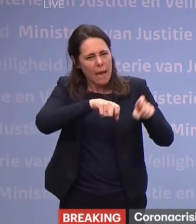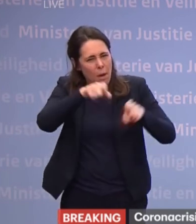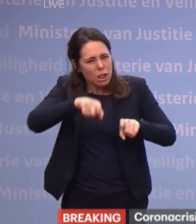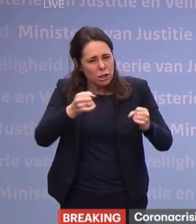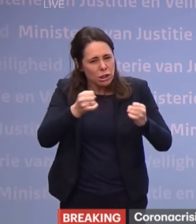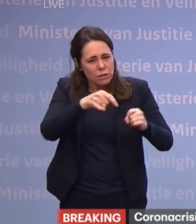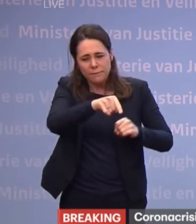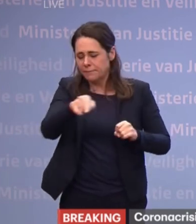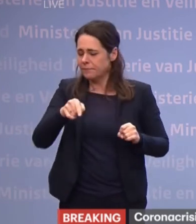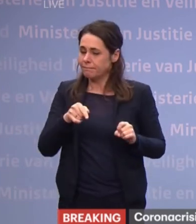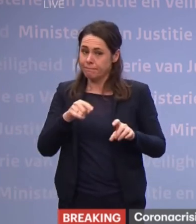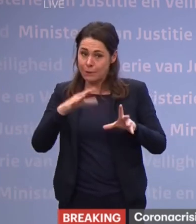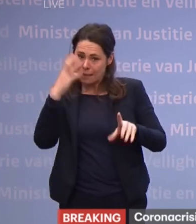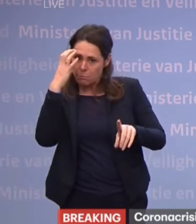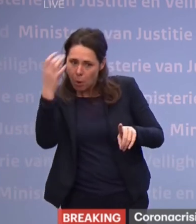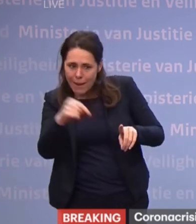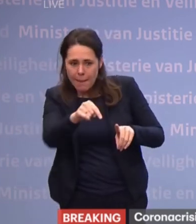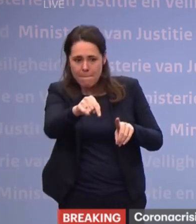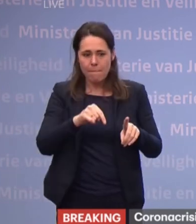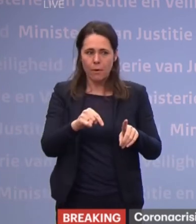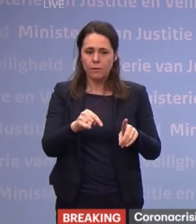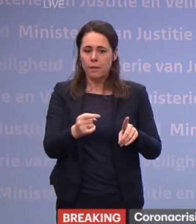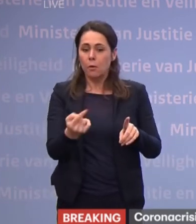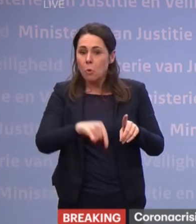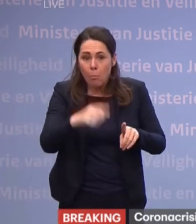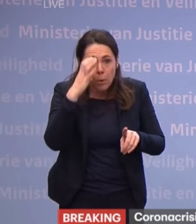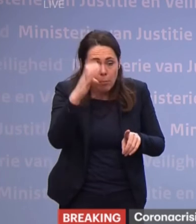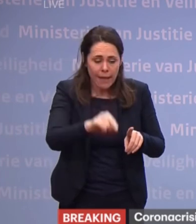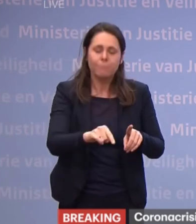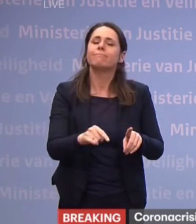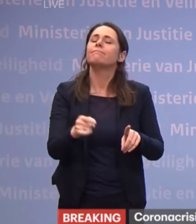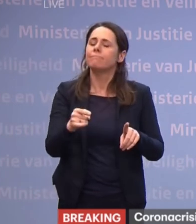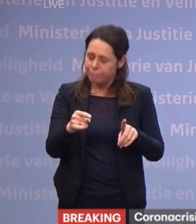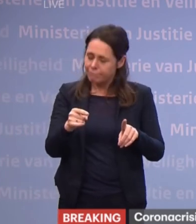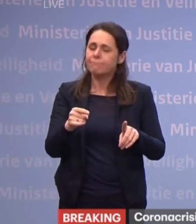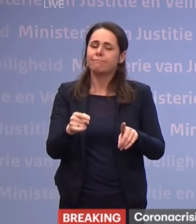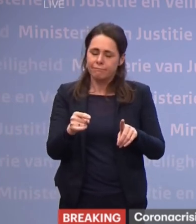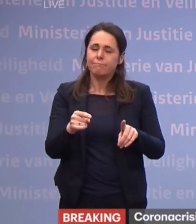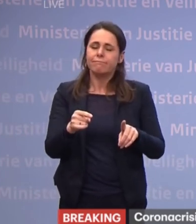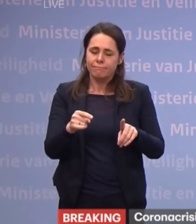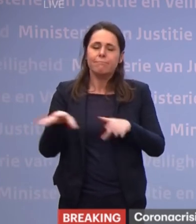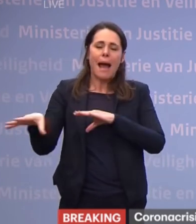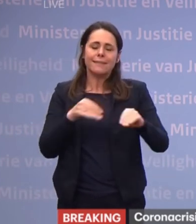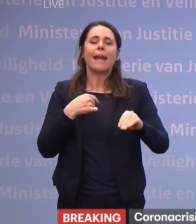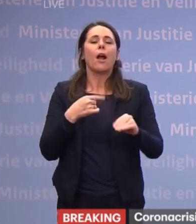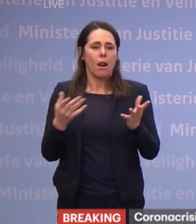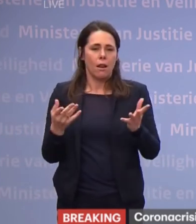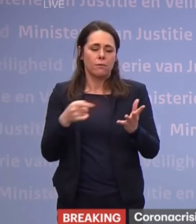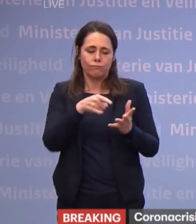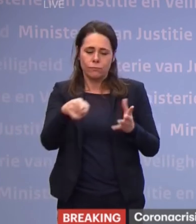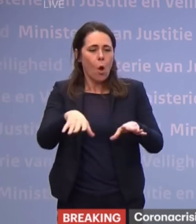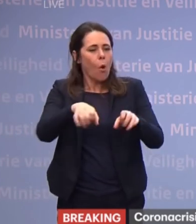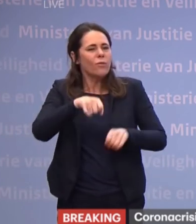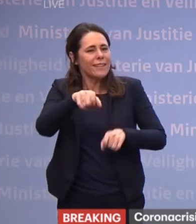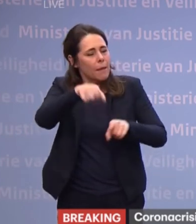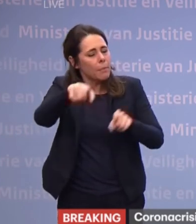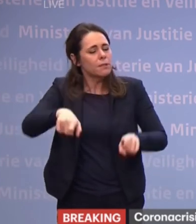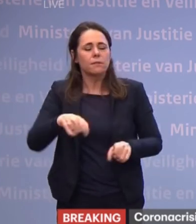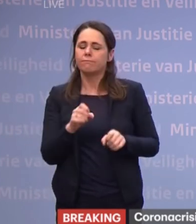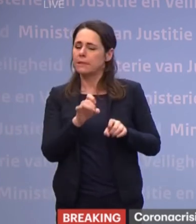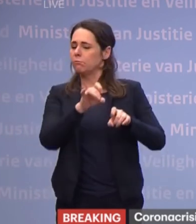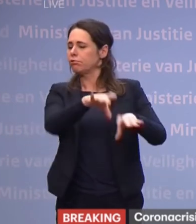de problemen dreigen te komen. U kunt erop rekenen dat we ook onze ondernemers niet in de steek laten.